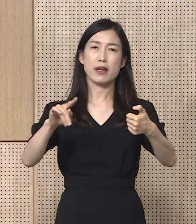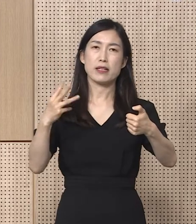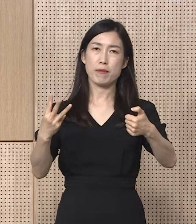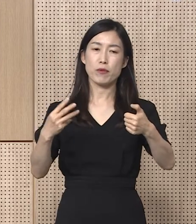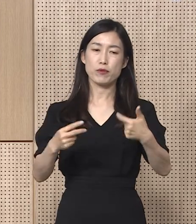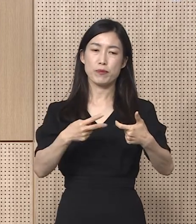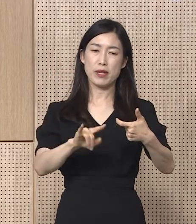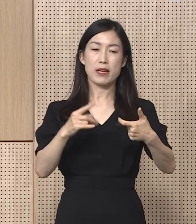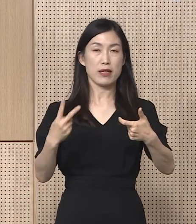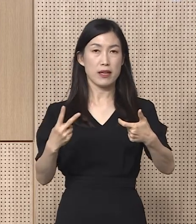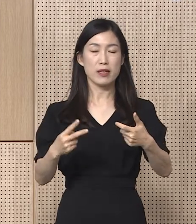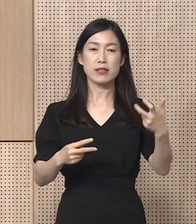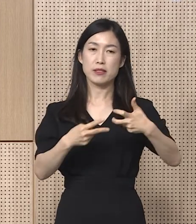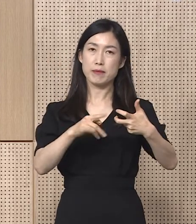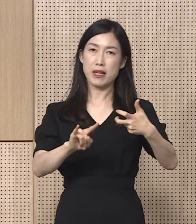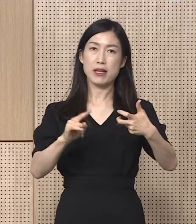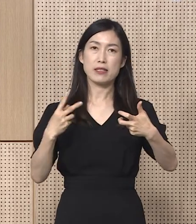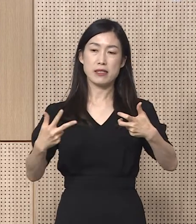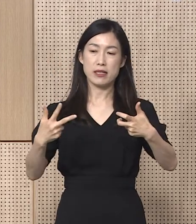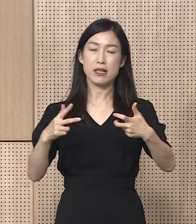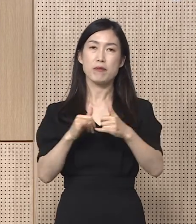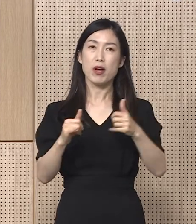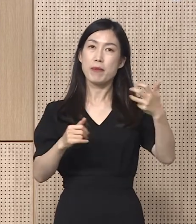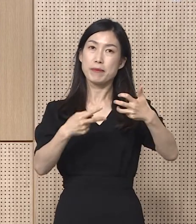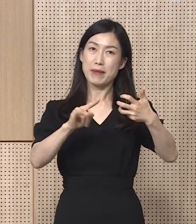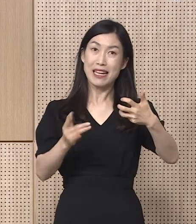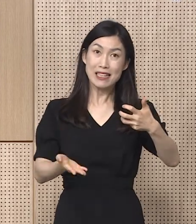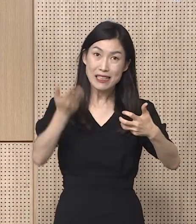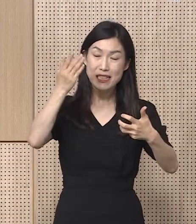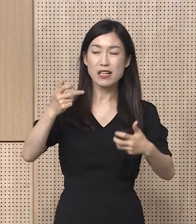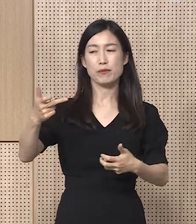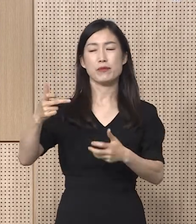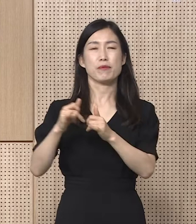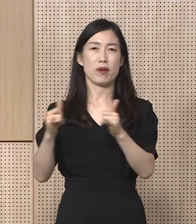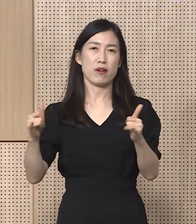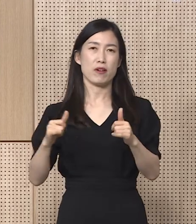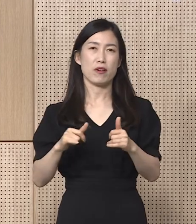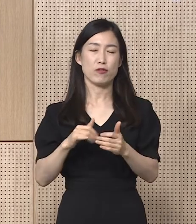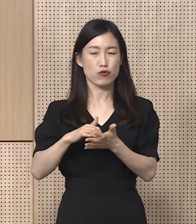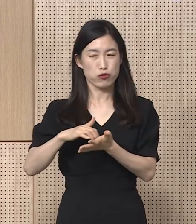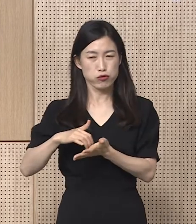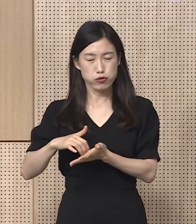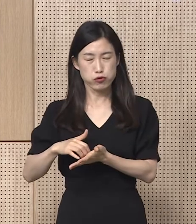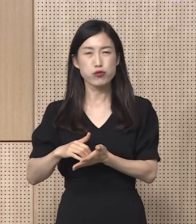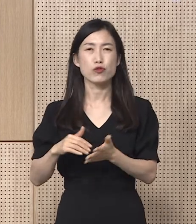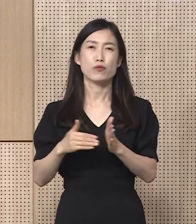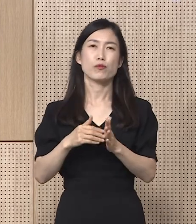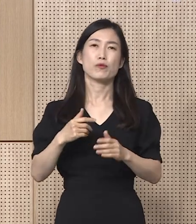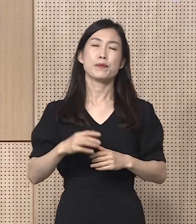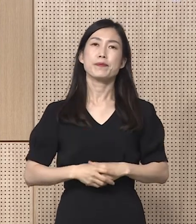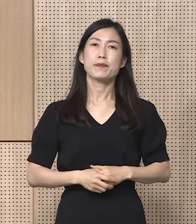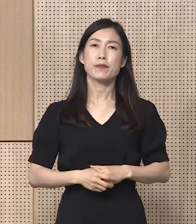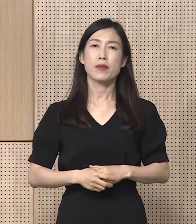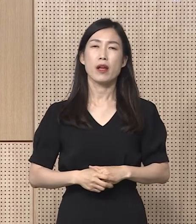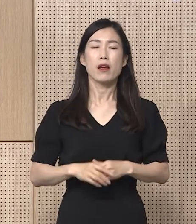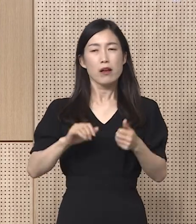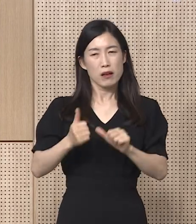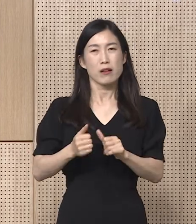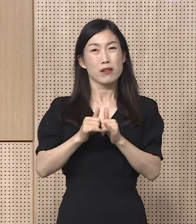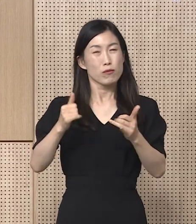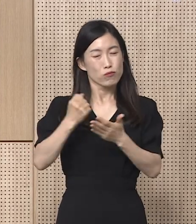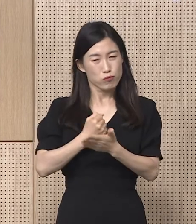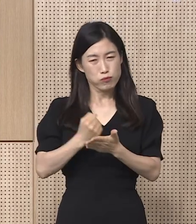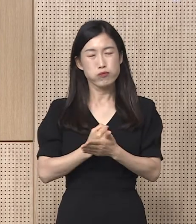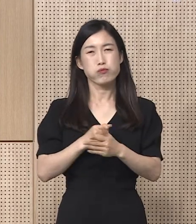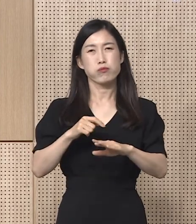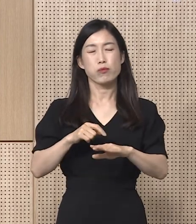60대 2명 70대 7명 80대 이상 17명으로 나타났습니다. 상가 고인의 명복을